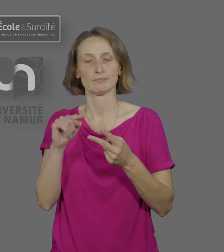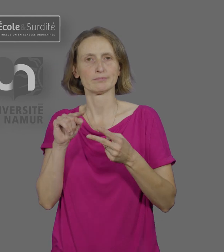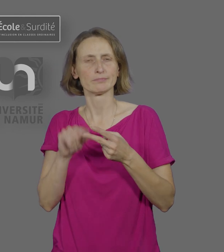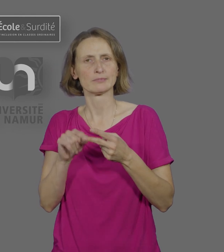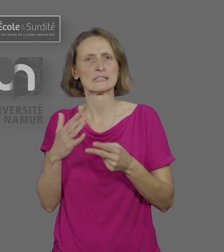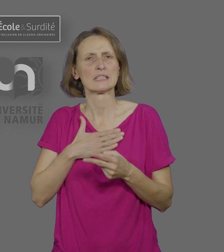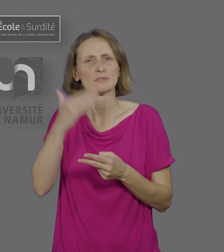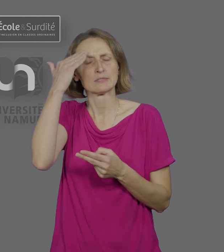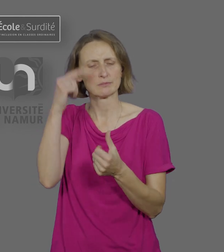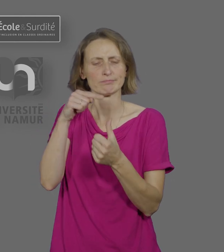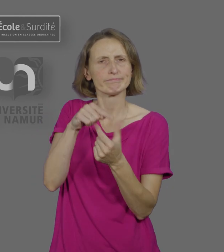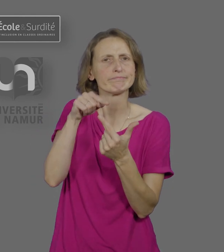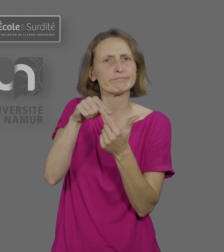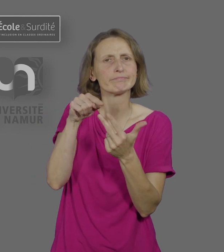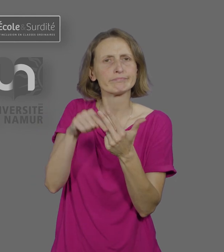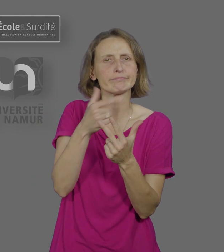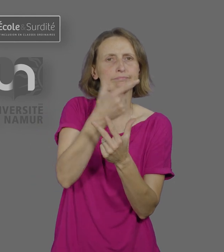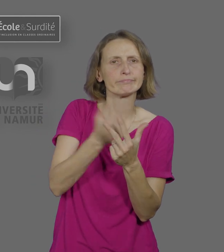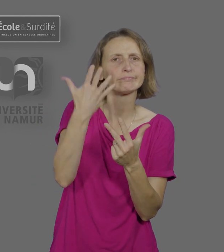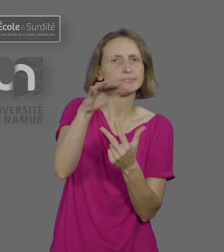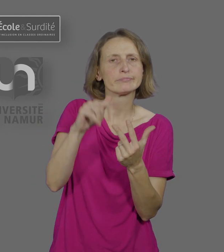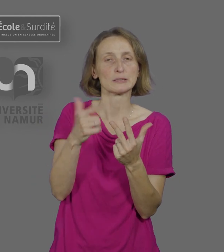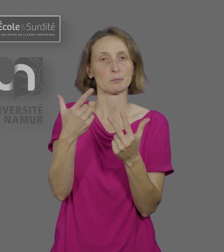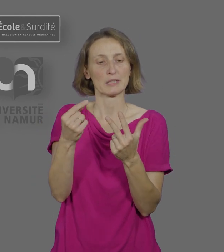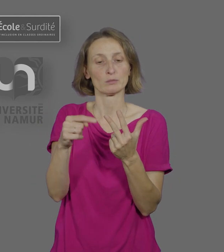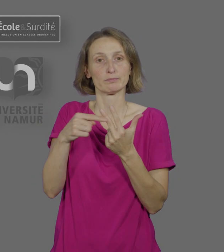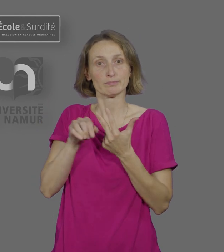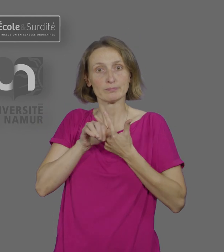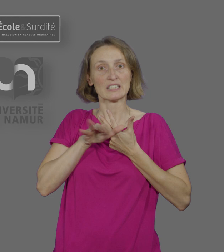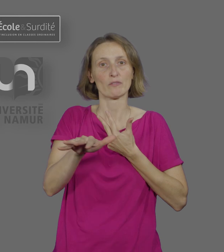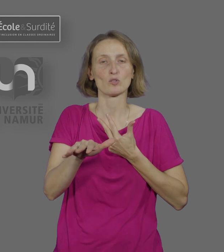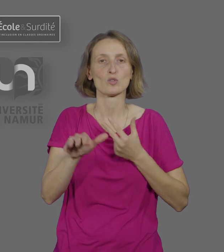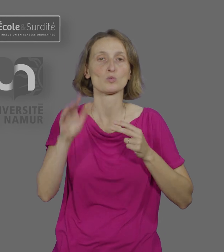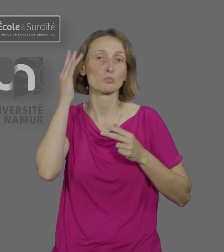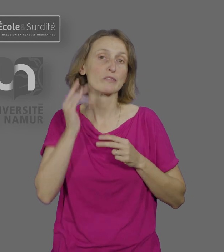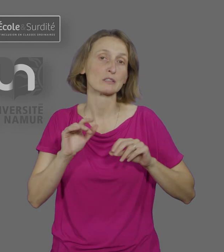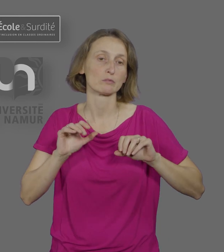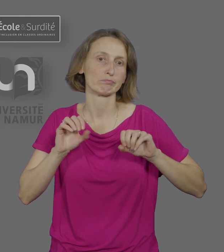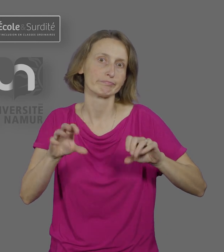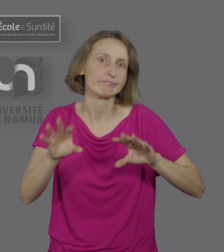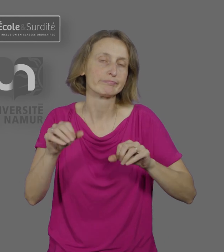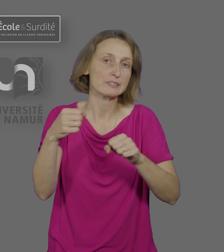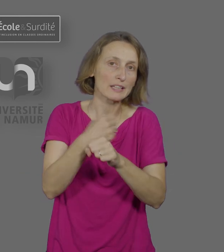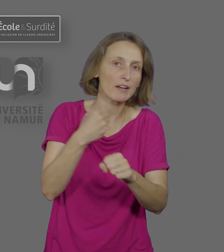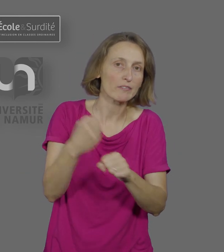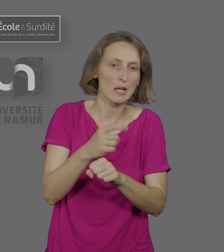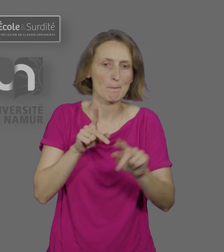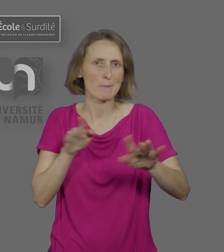La seconde partie explore les implications concrètes de ces fondements et de leur articulation sur les